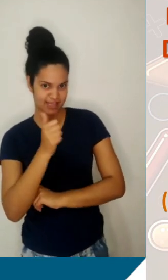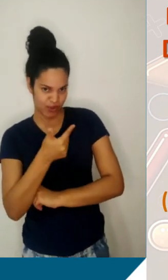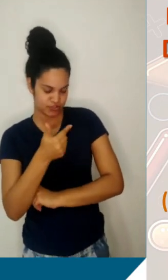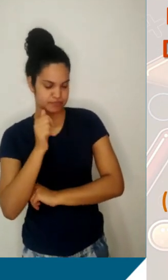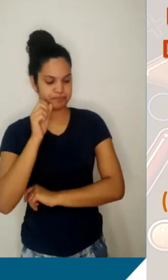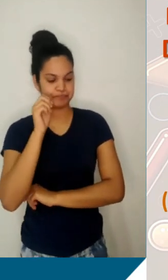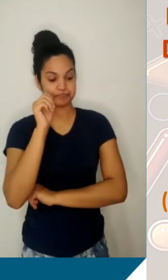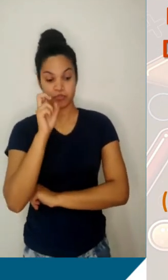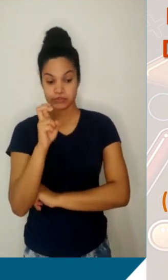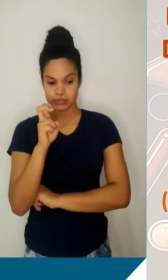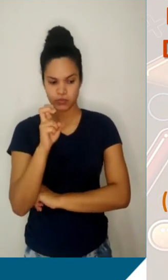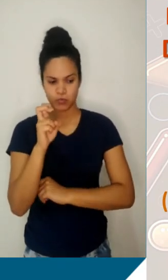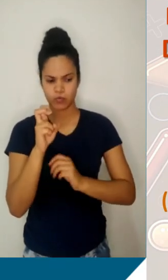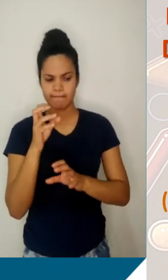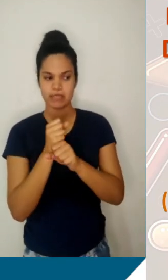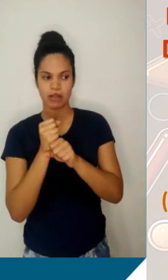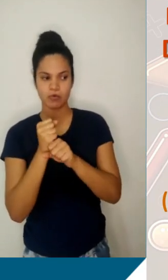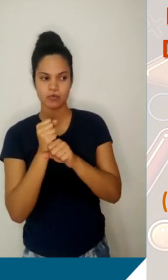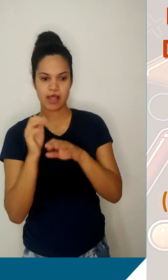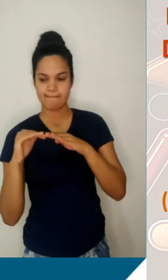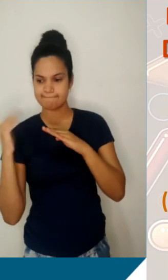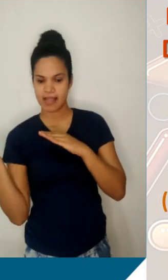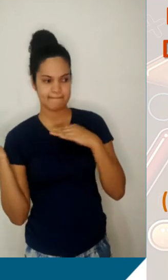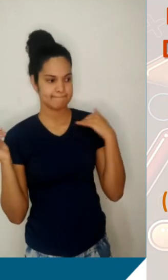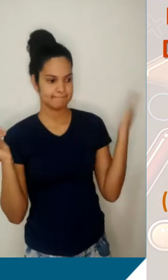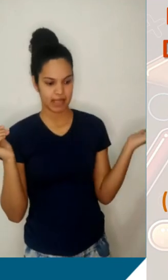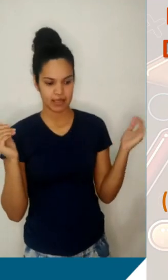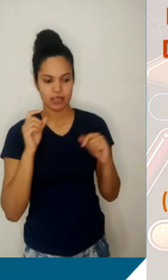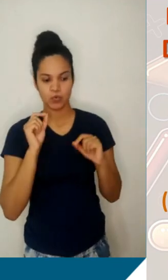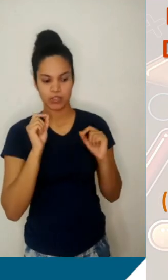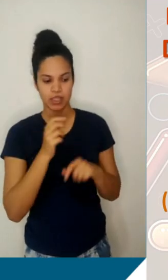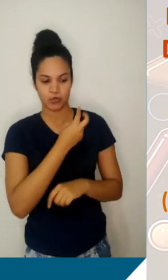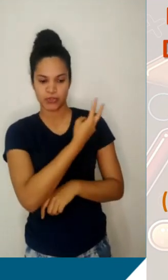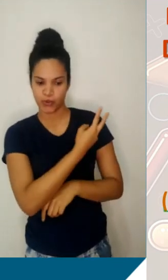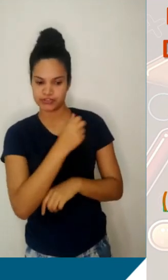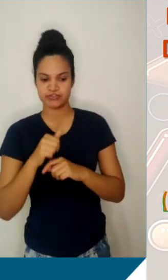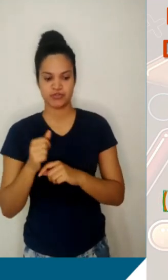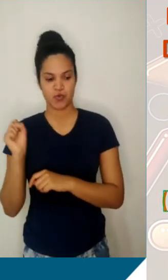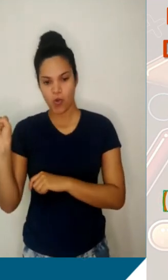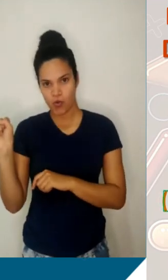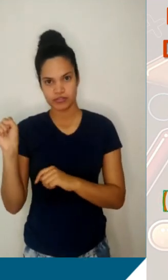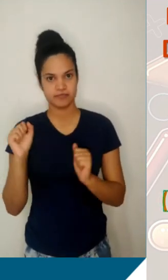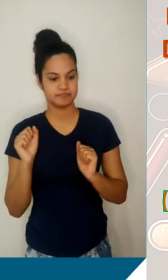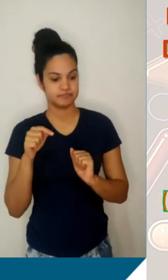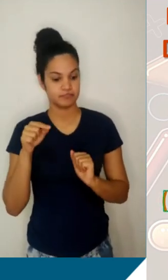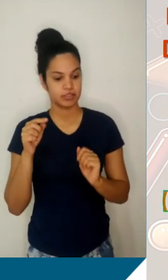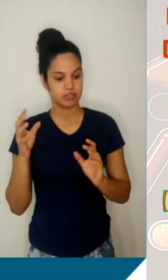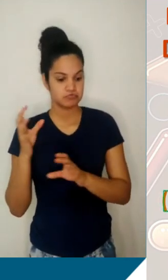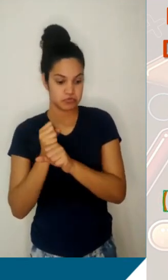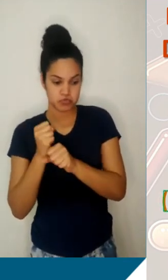calcular a média aritmética dos vizinhos desses 5, que é o 2 e o 8, média aritmética, basta